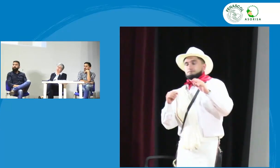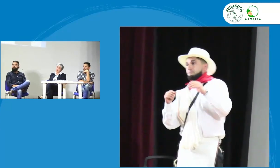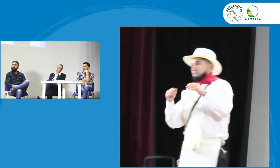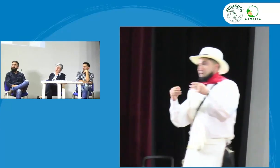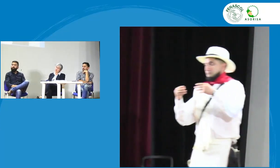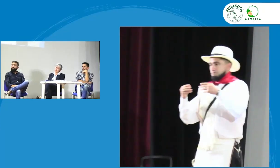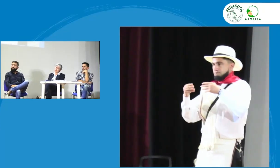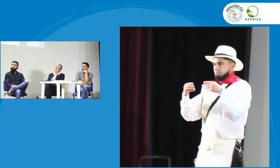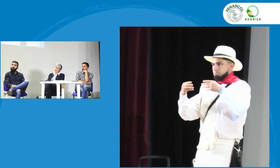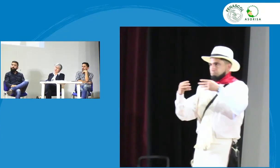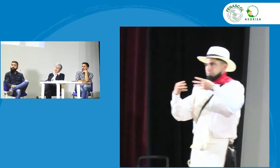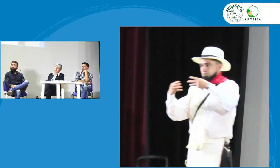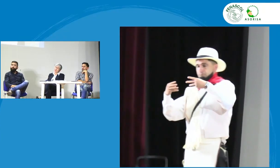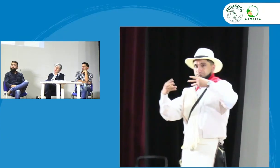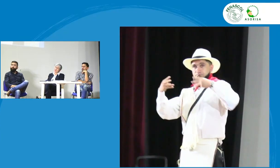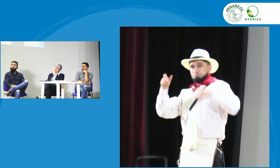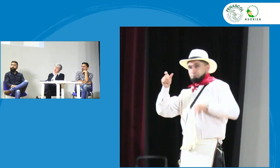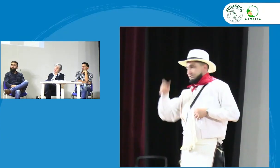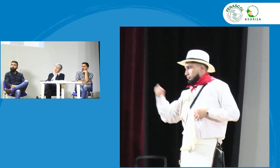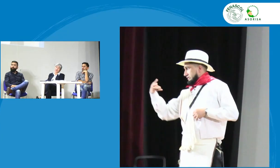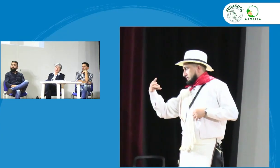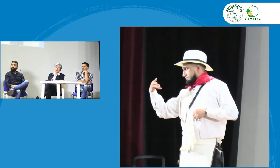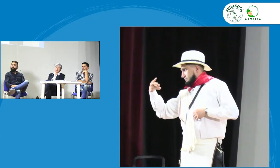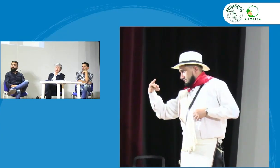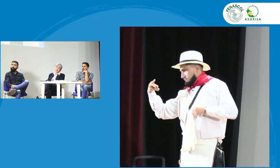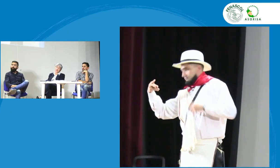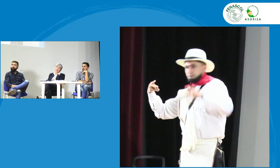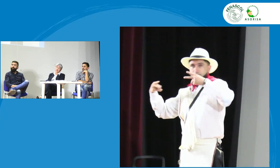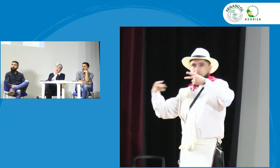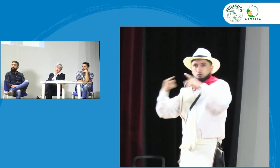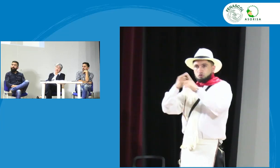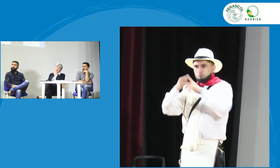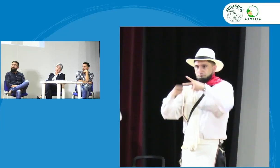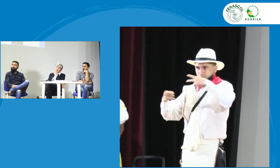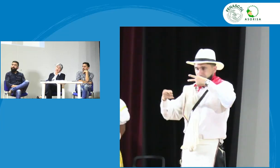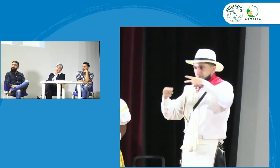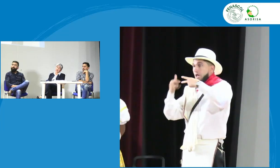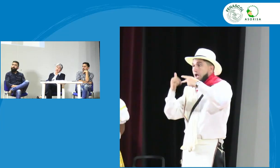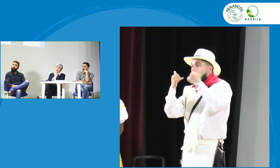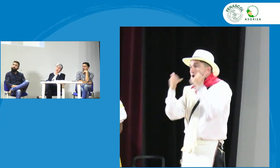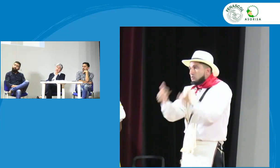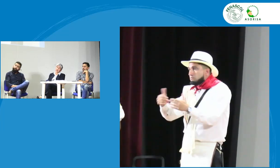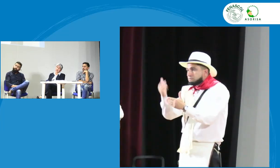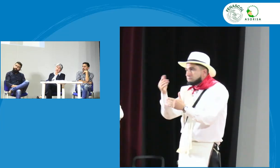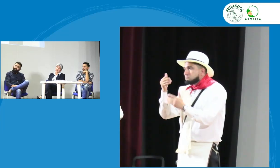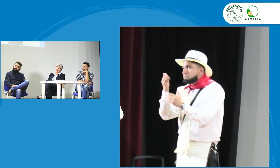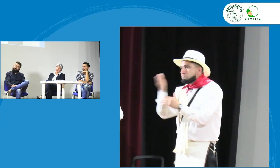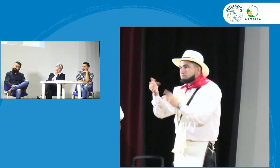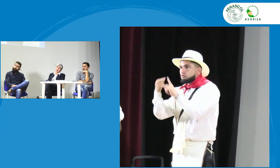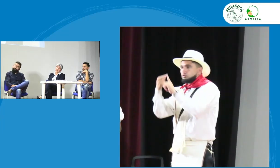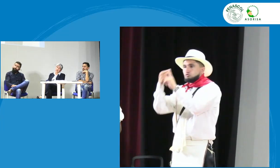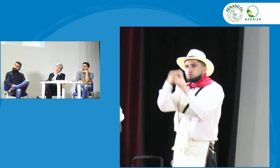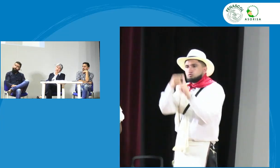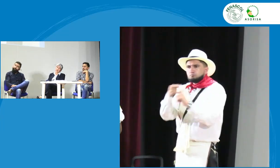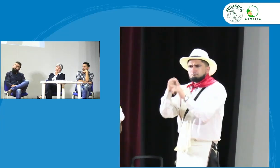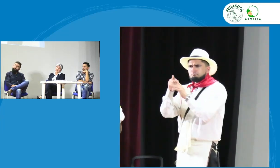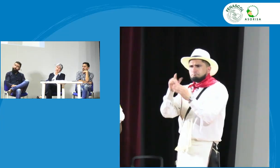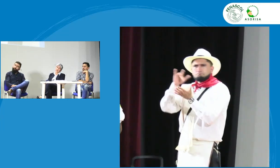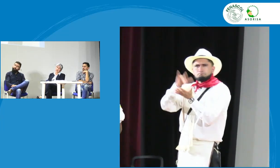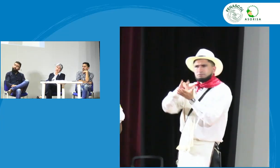si estoy en plano ya tenemos dos personas en presencial dos personas